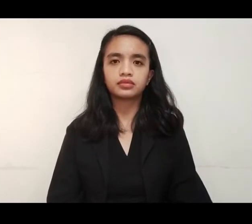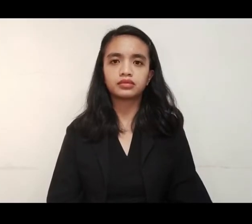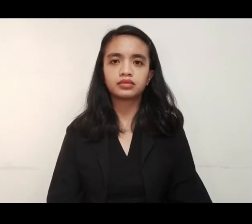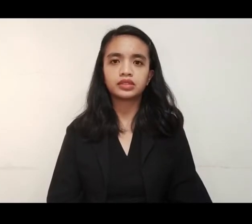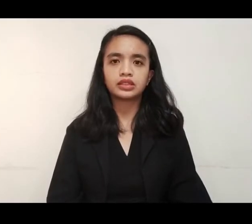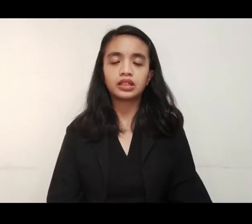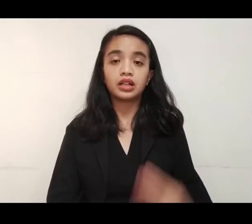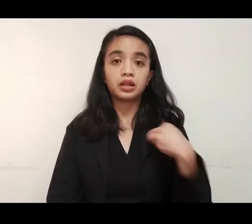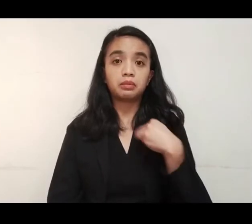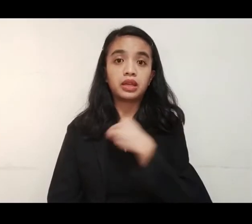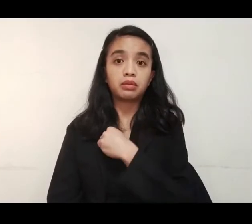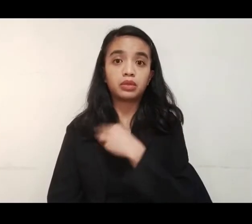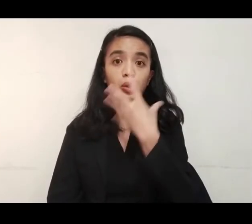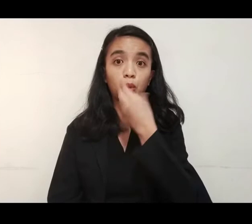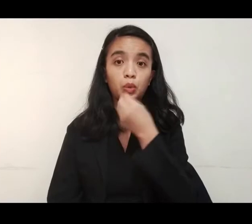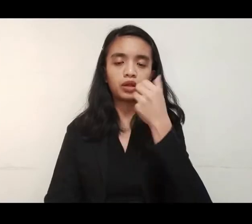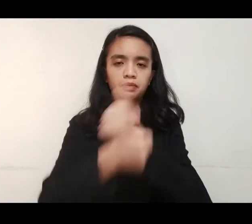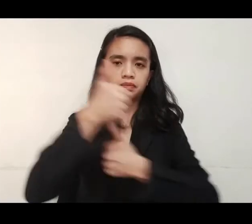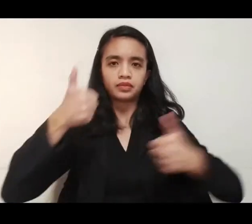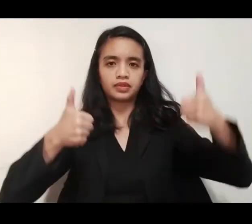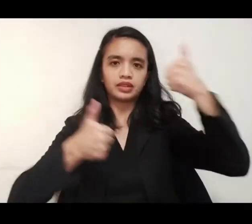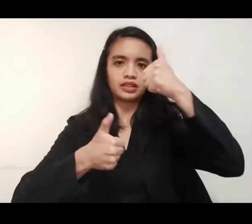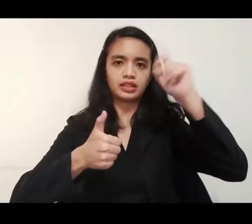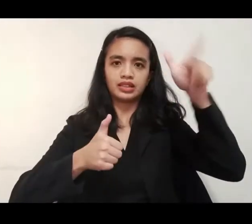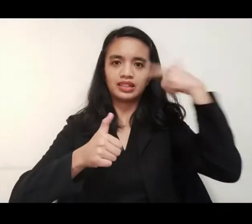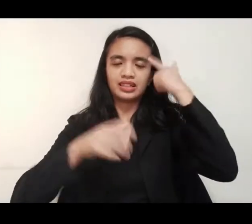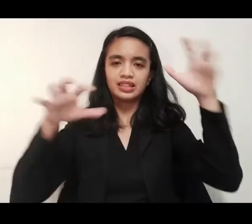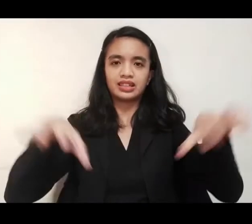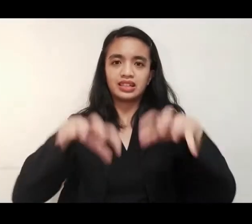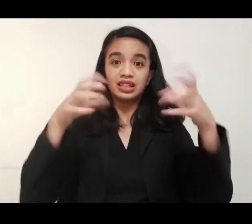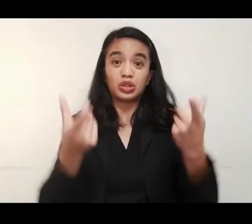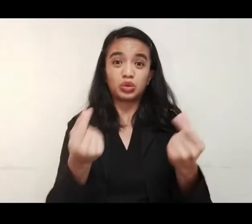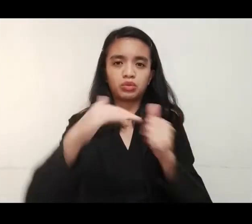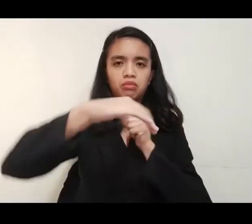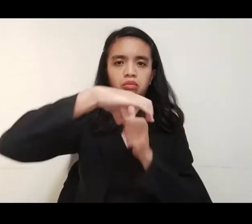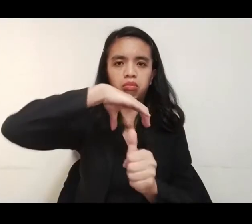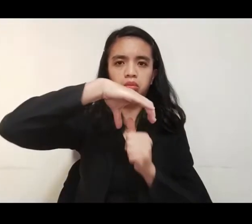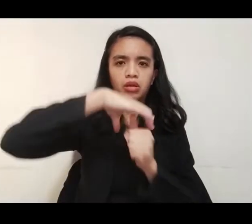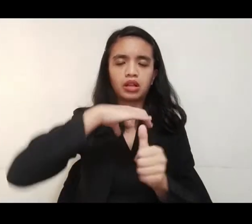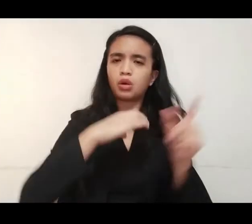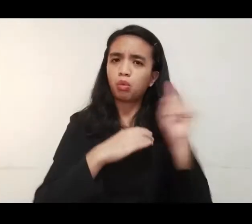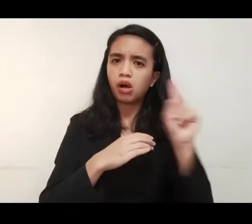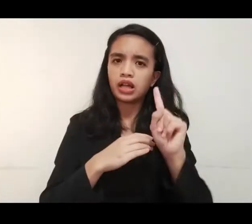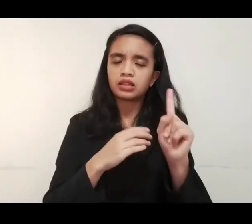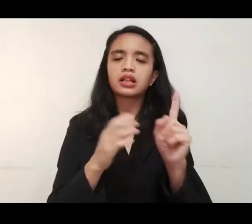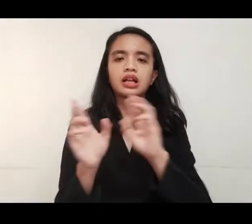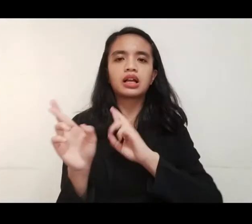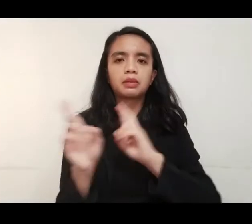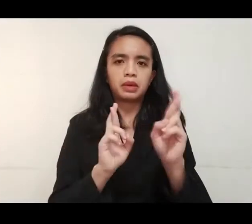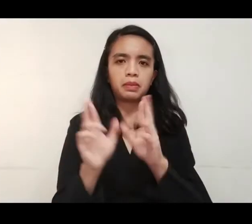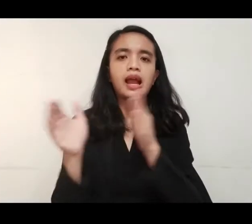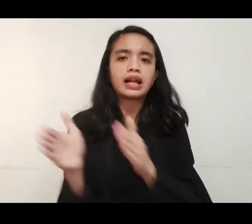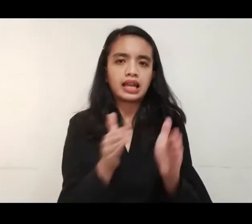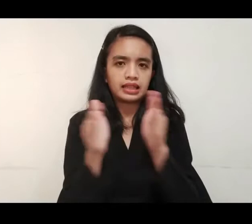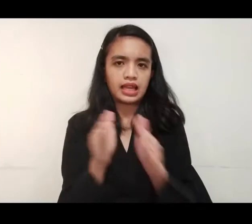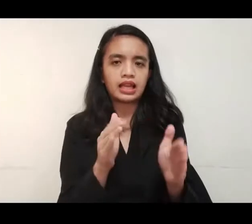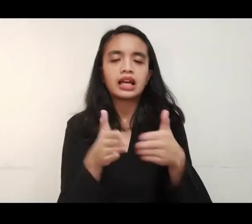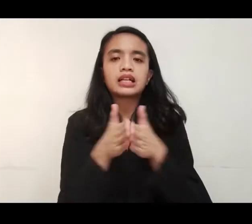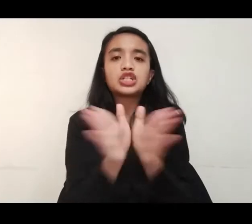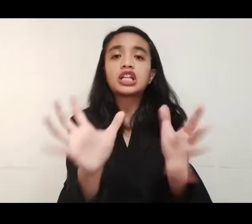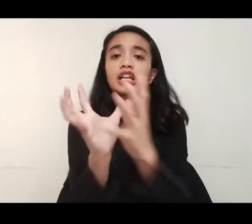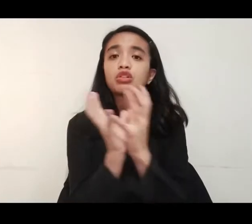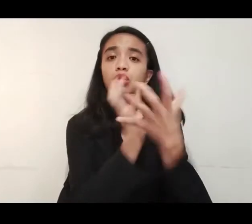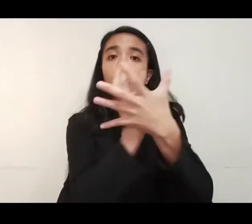Pinulong ang mga miyembro ng Interagency Task Force sa ABRA upang paghandaan ng pagsisimula ng general community quarantine sa